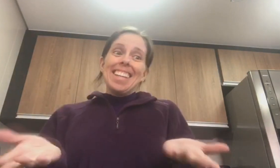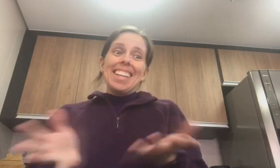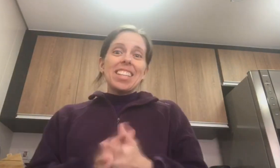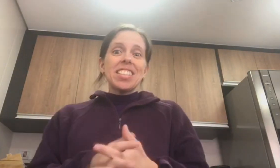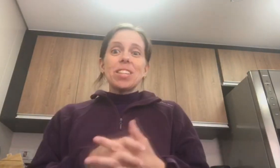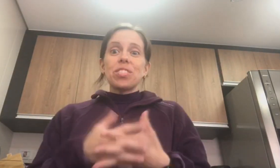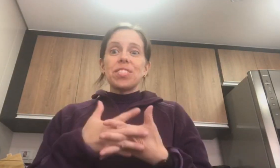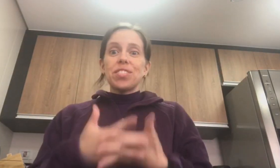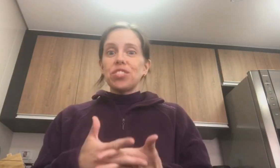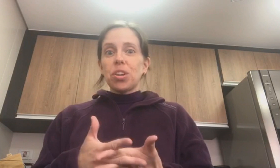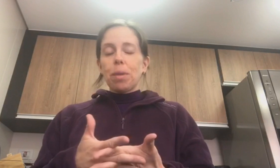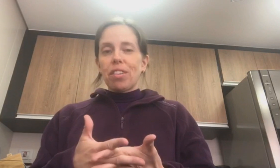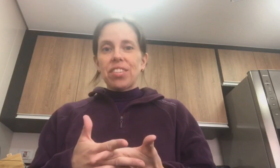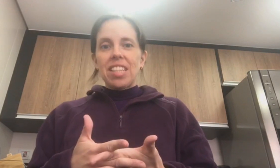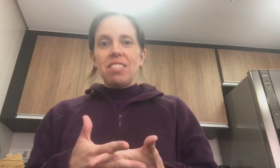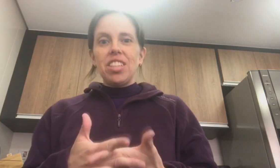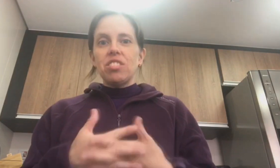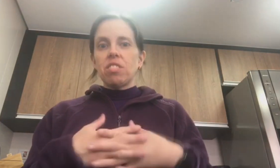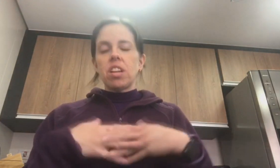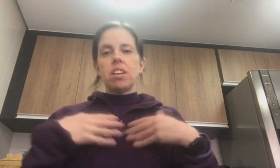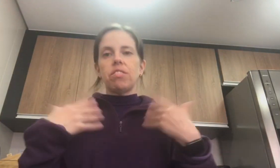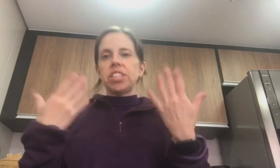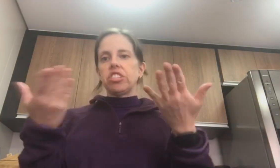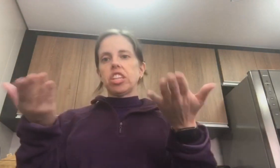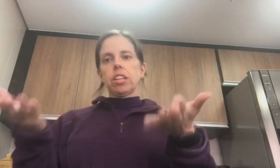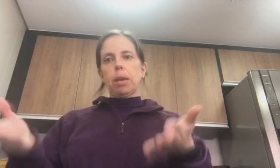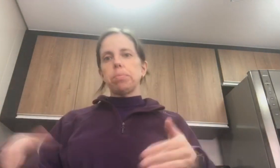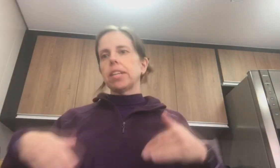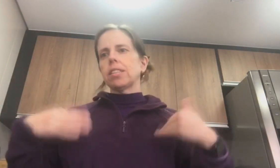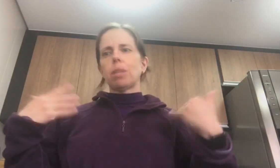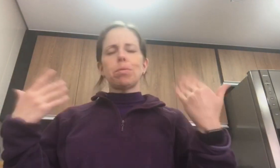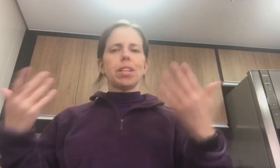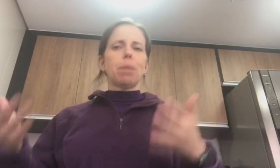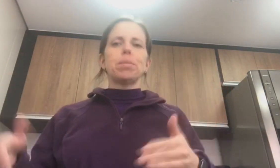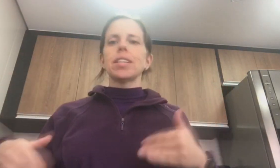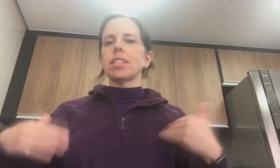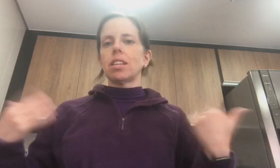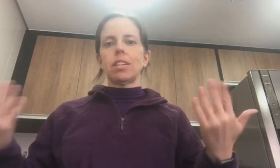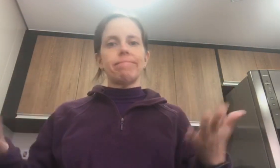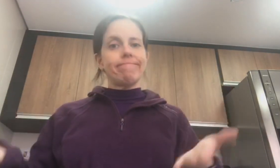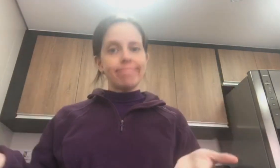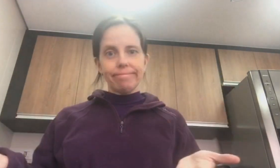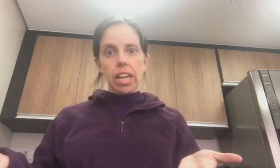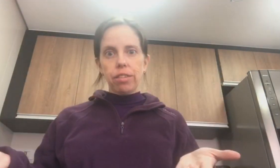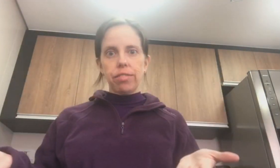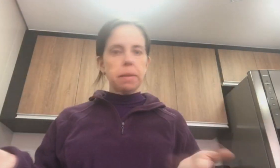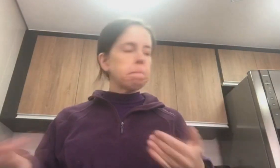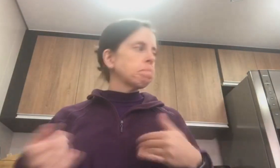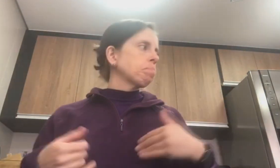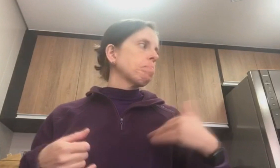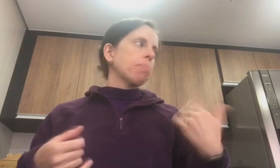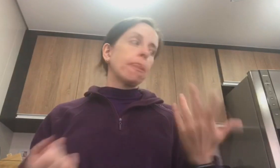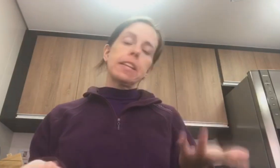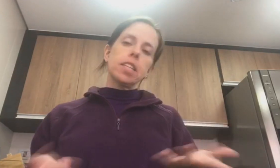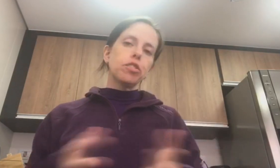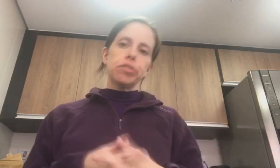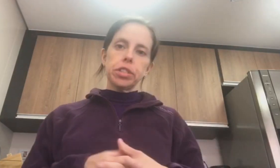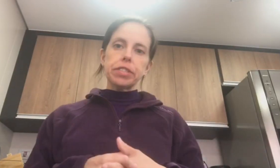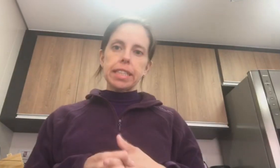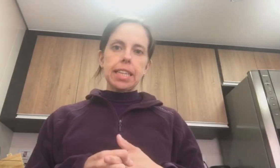Então, assim, eu vou ver como é que vai ficar esse vídeo. Vou ver se tirando a capinha, se era pra dar a capinha, se era... Enfim. Senão, eu vou tentar